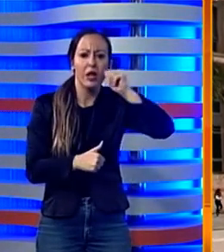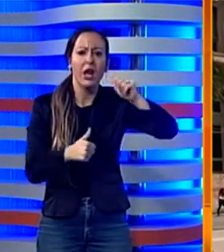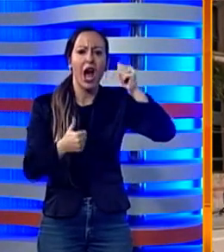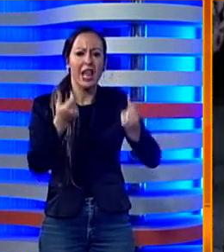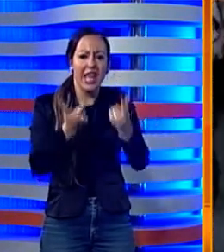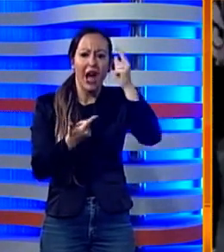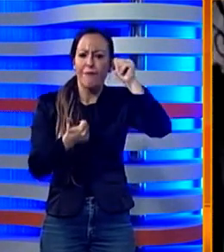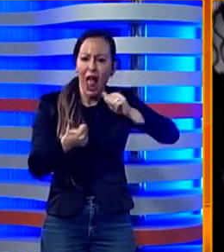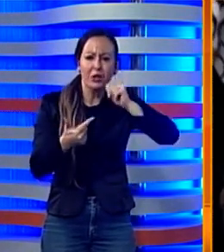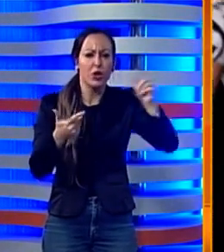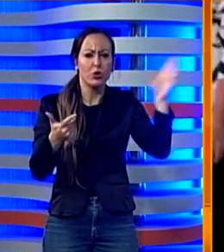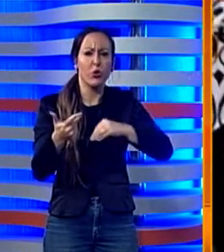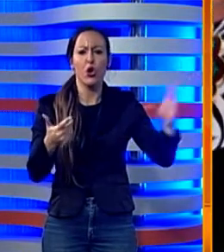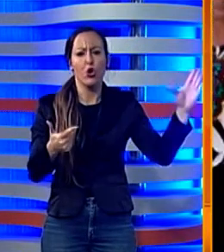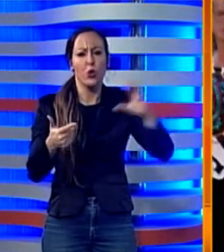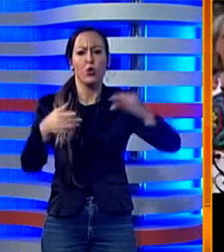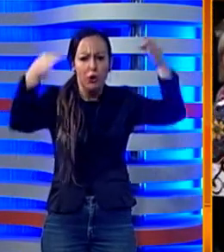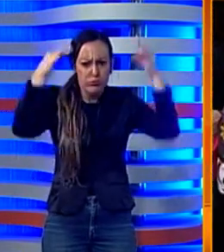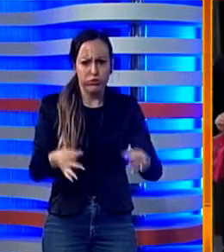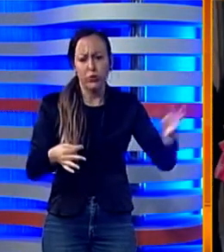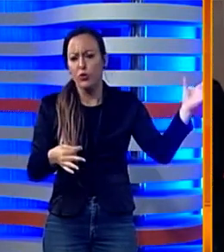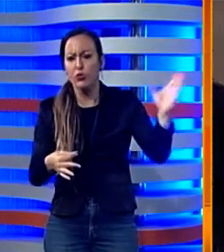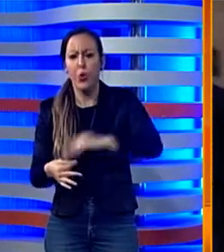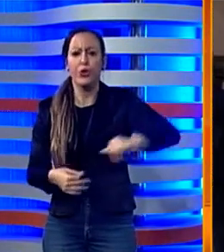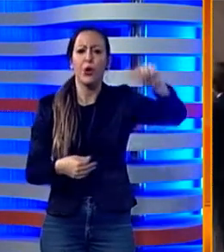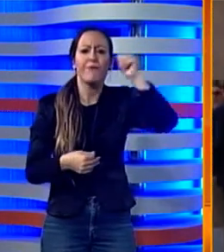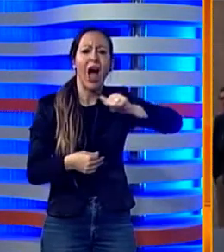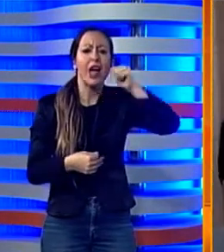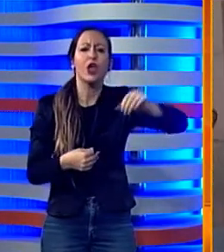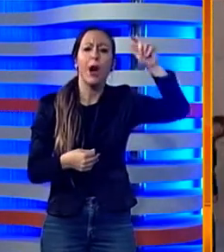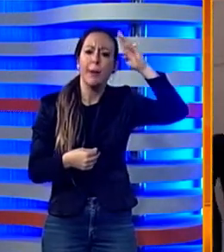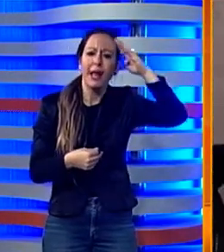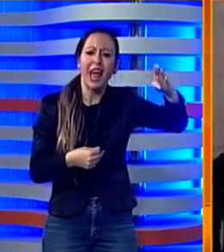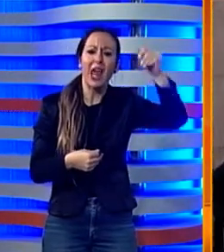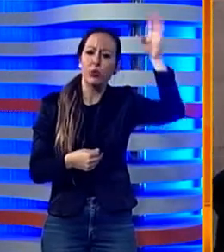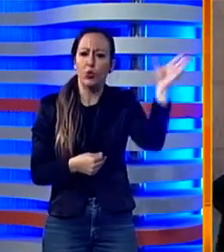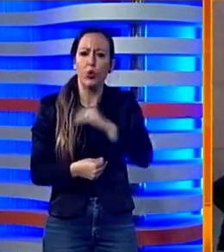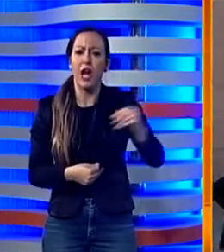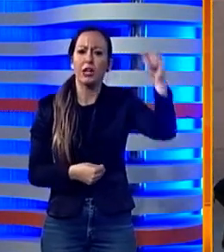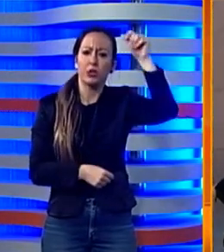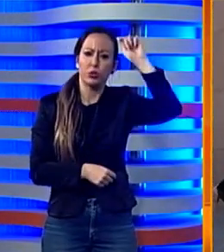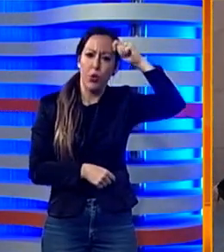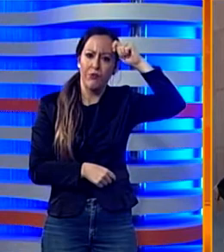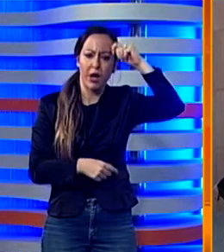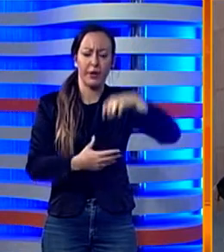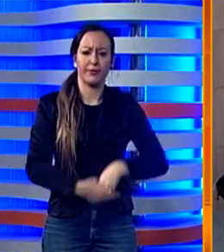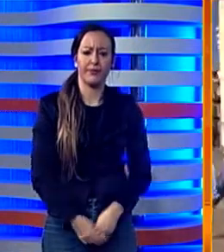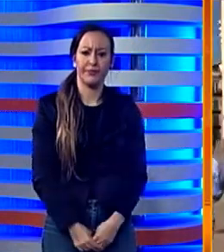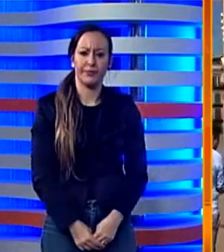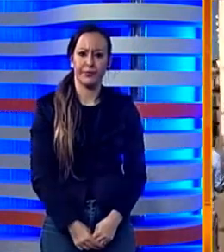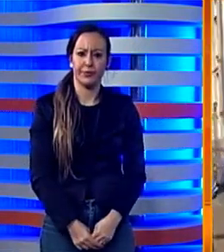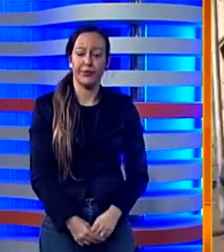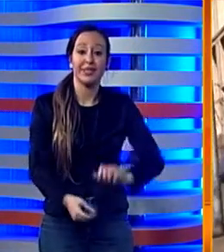falso, di falsità ideologica del pubblico ufficiale in atti pubblici e di truffa militare.